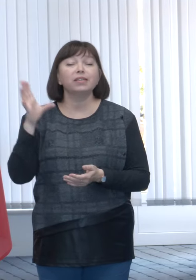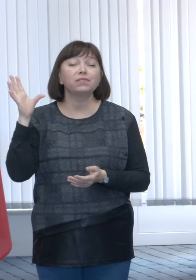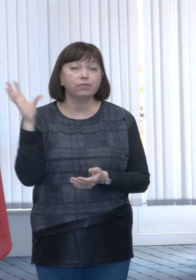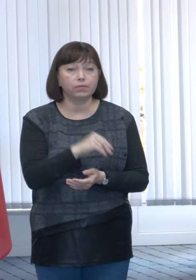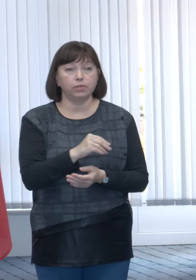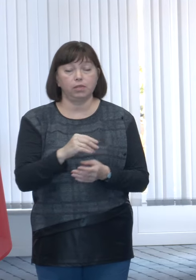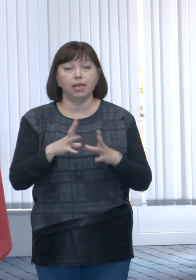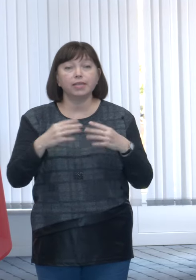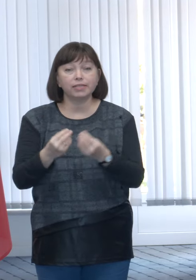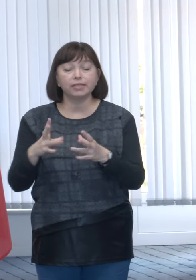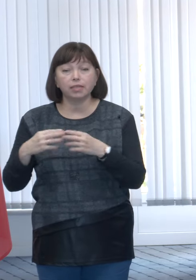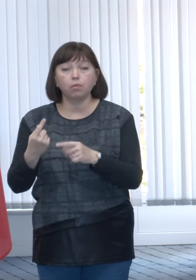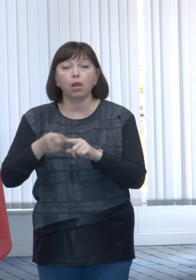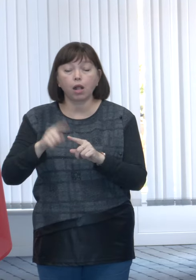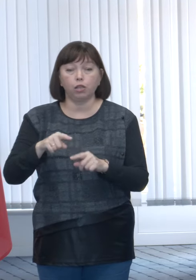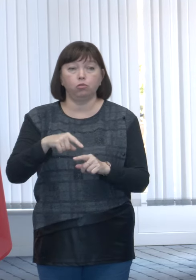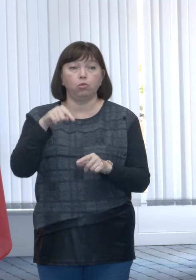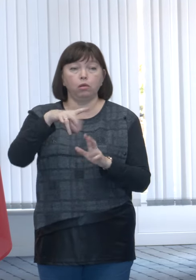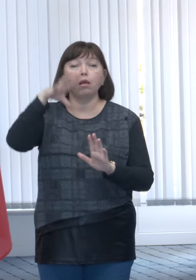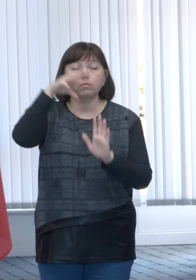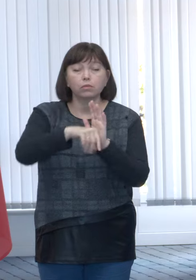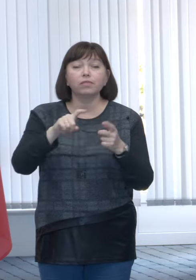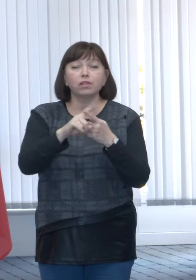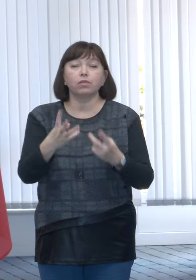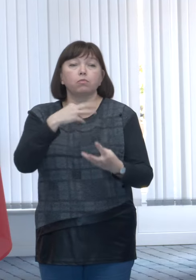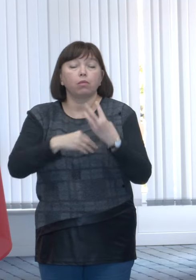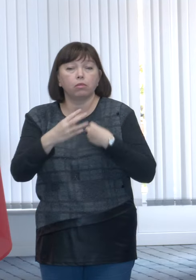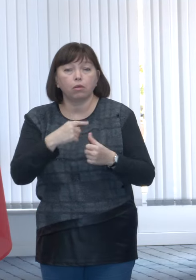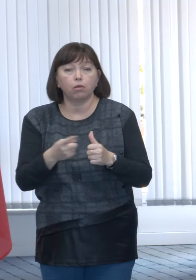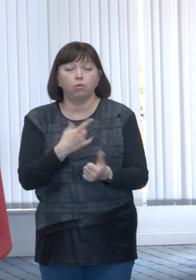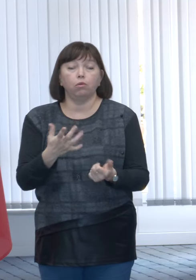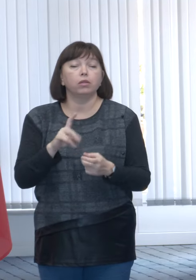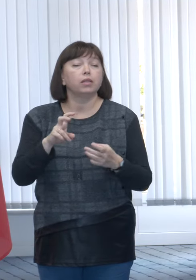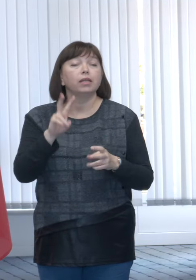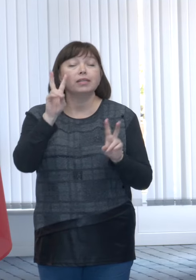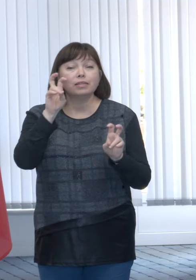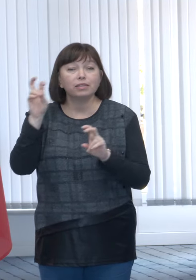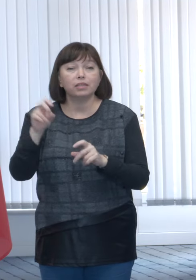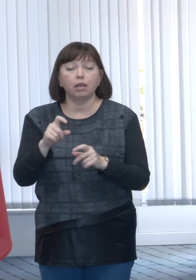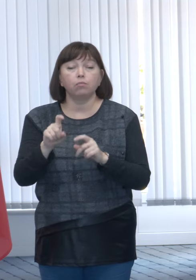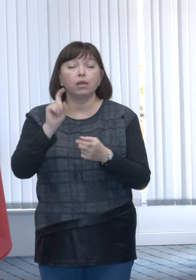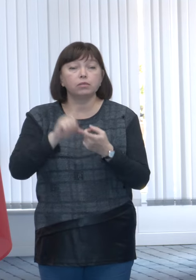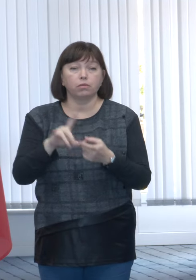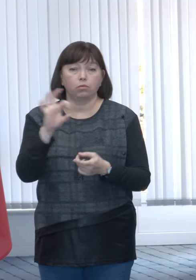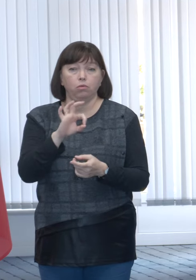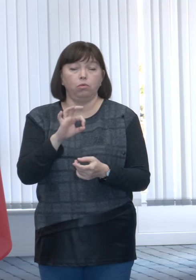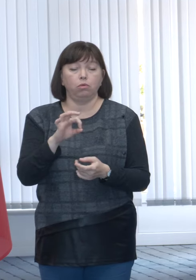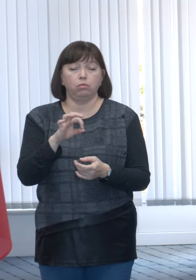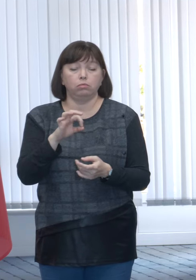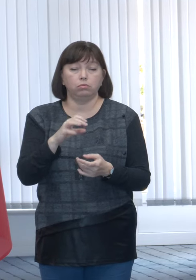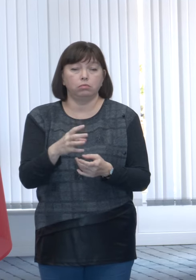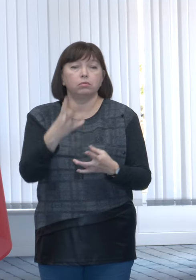gospodăriile care se califică în dependență de venit. Deci, criteriul legat de sursa, de energie, nu este